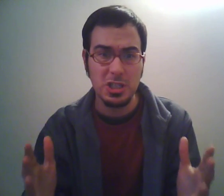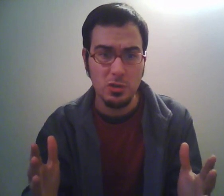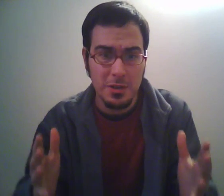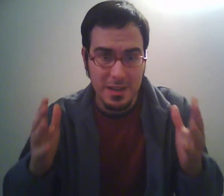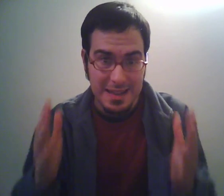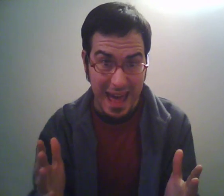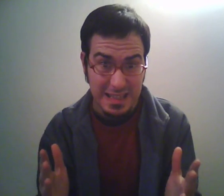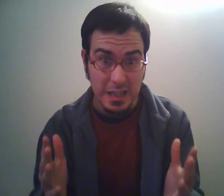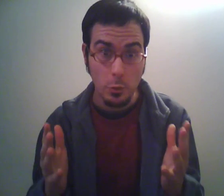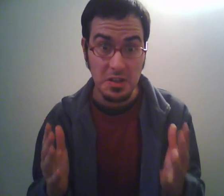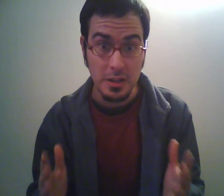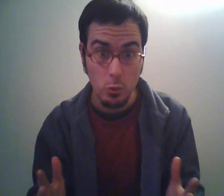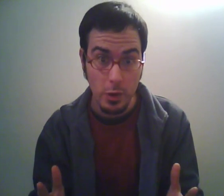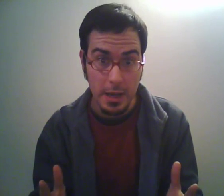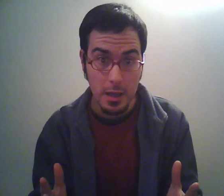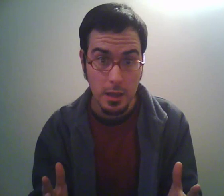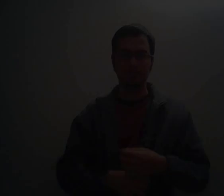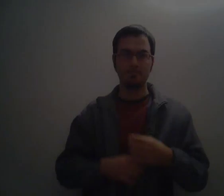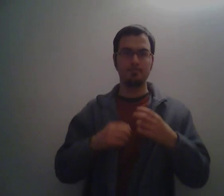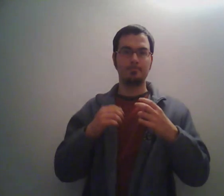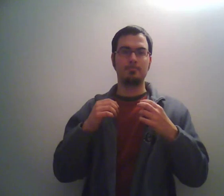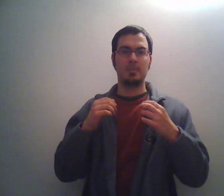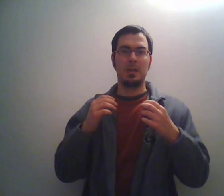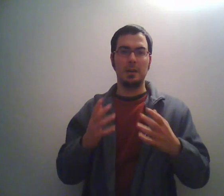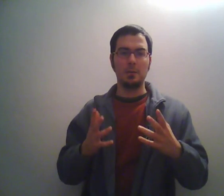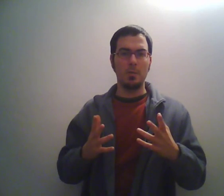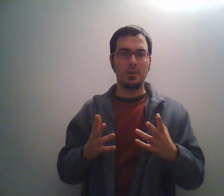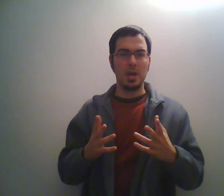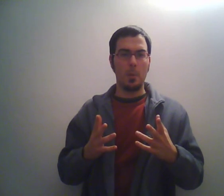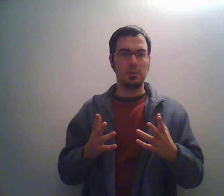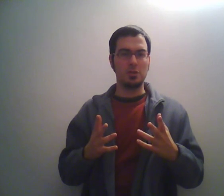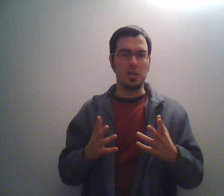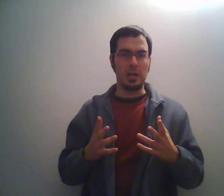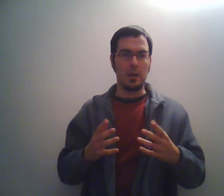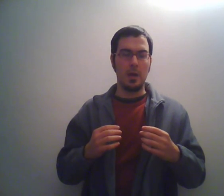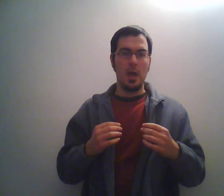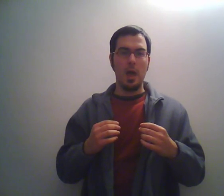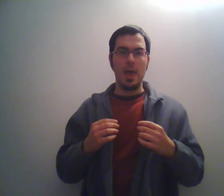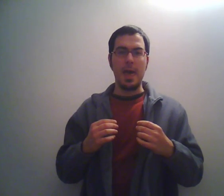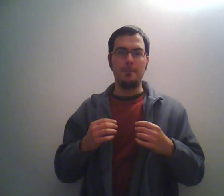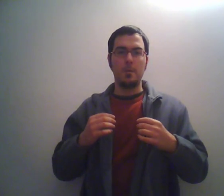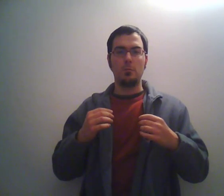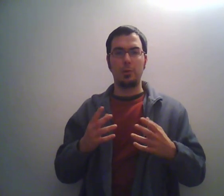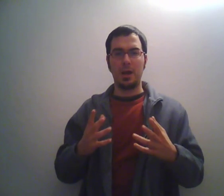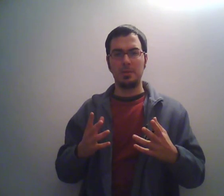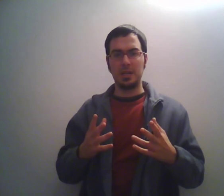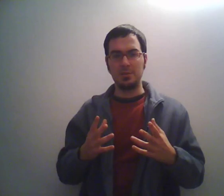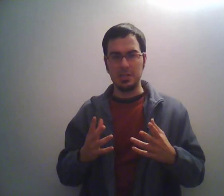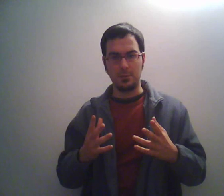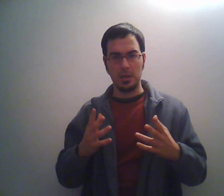si sono inventati questi due? Insomma cos'è Robot Chicken? è un programma televisivo